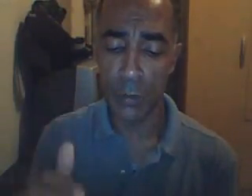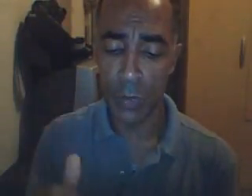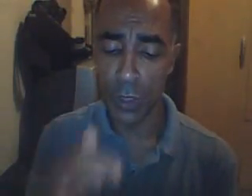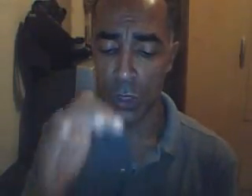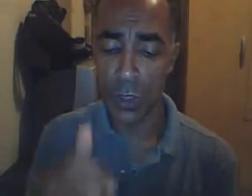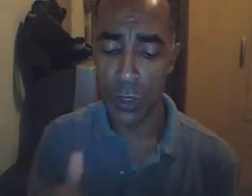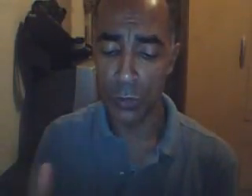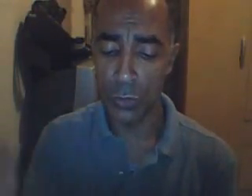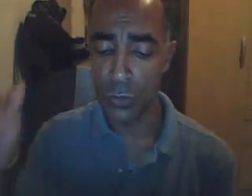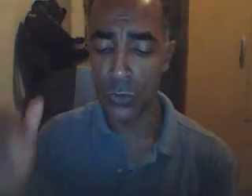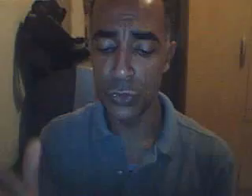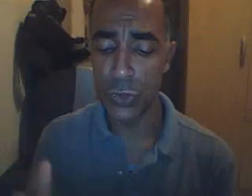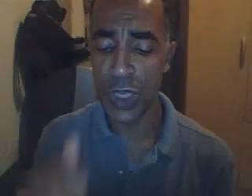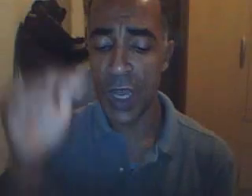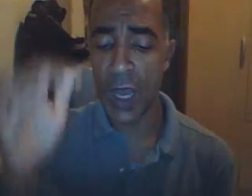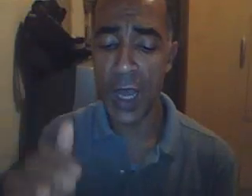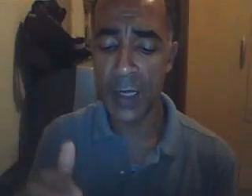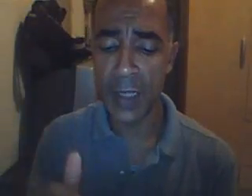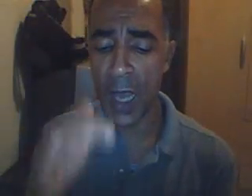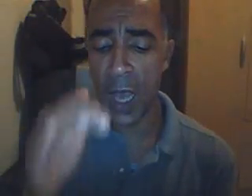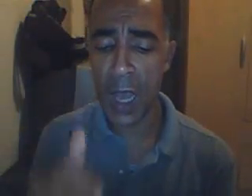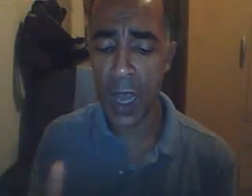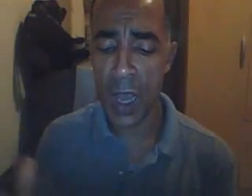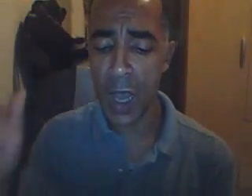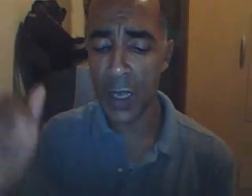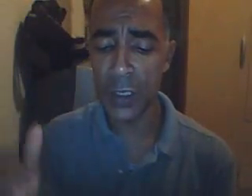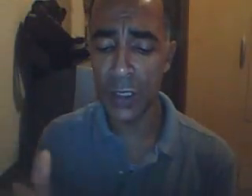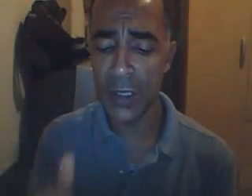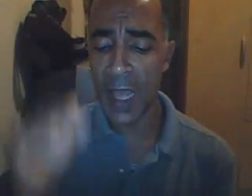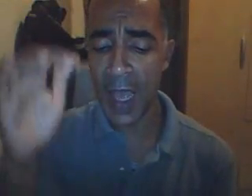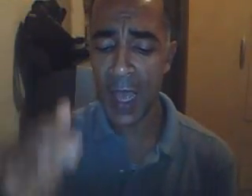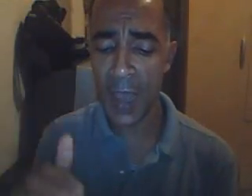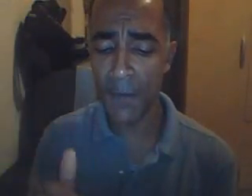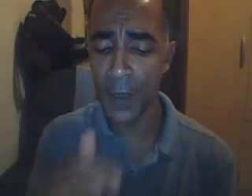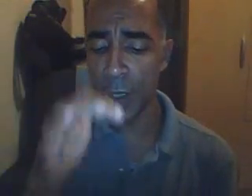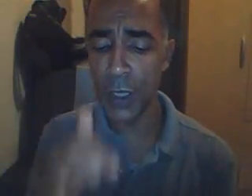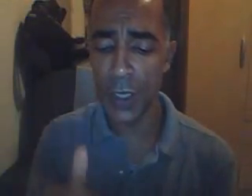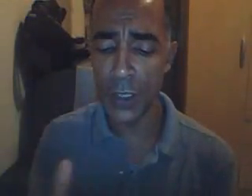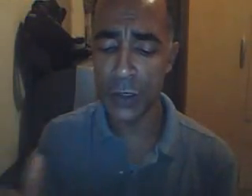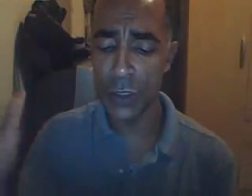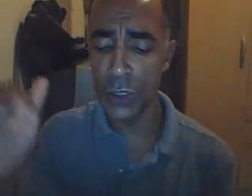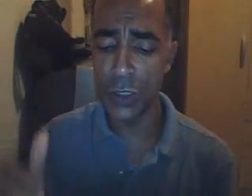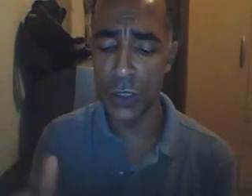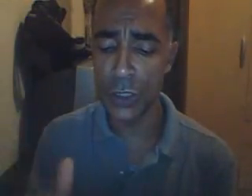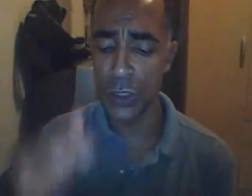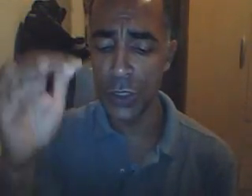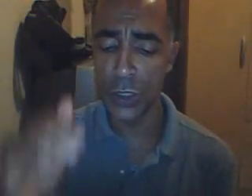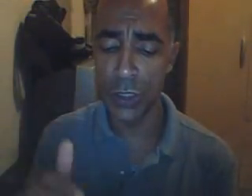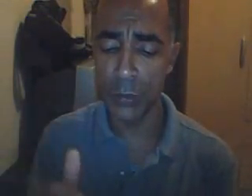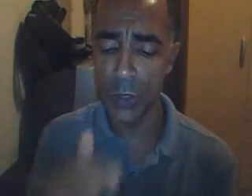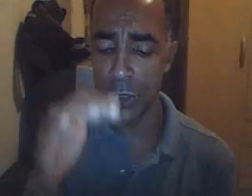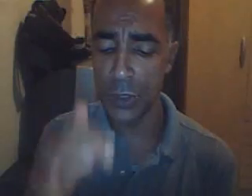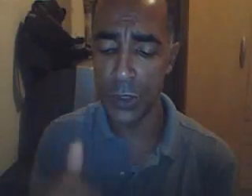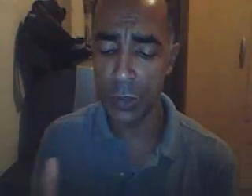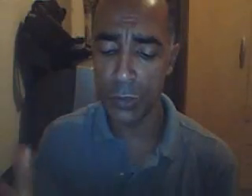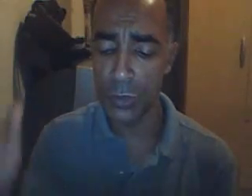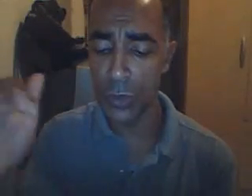medo de ataque, nervos e inimigos,